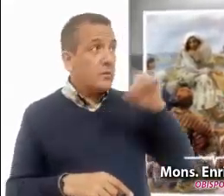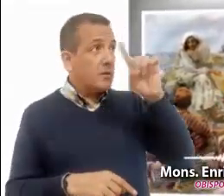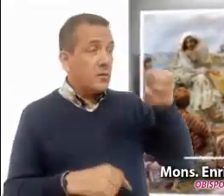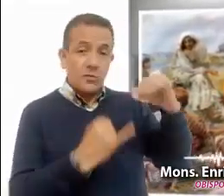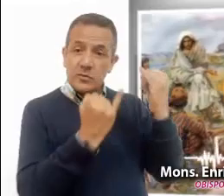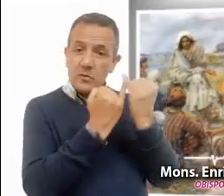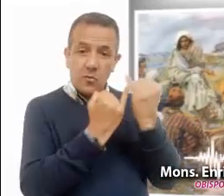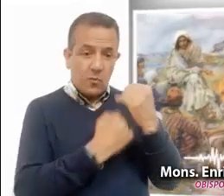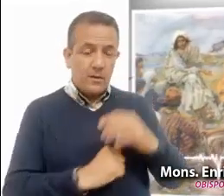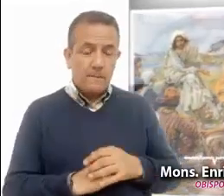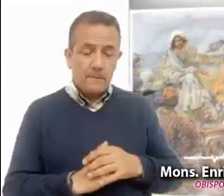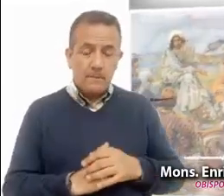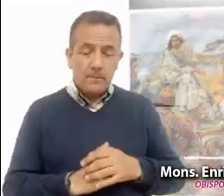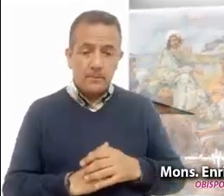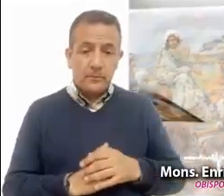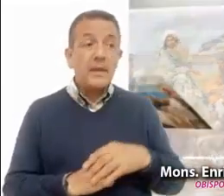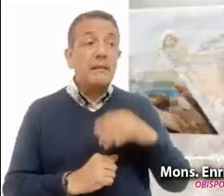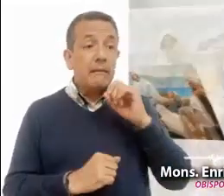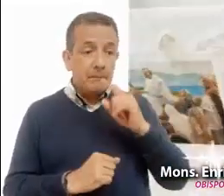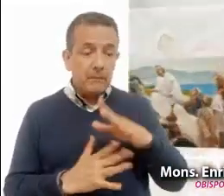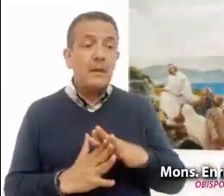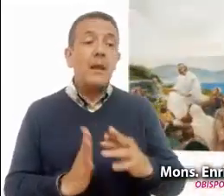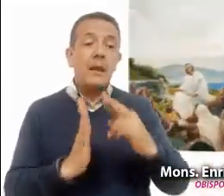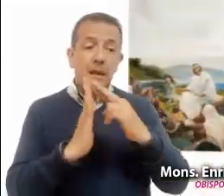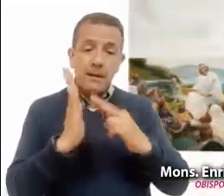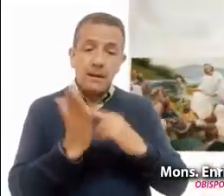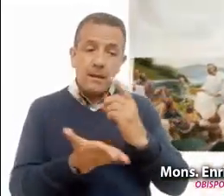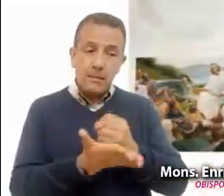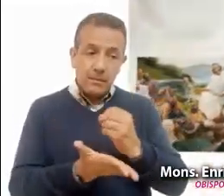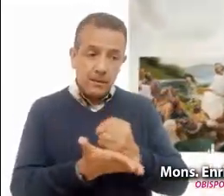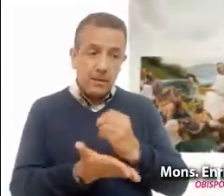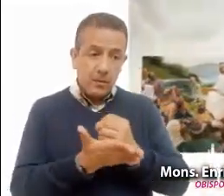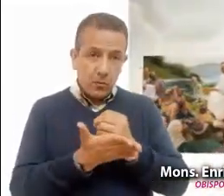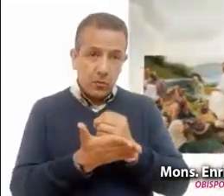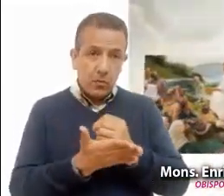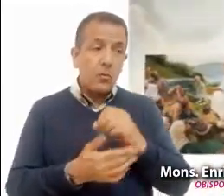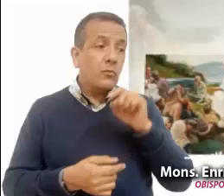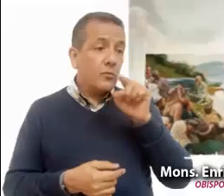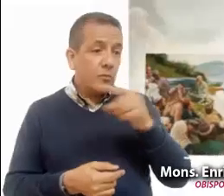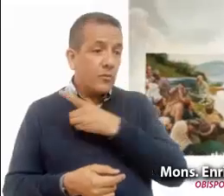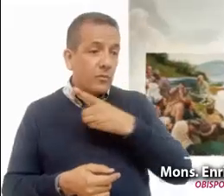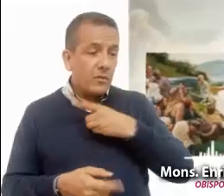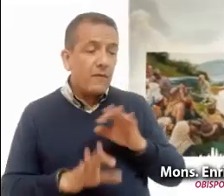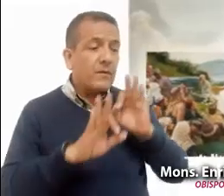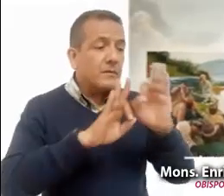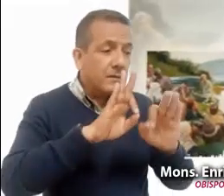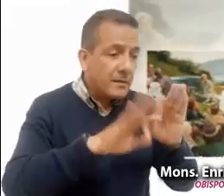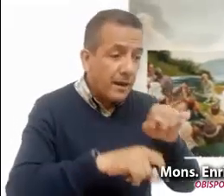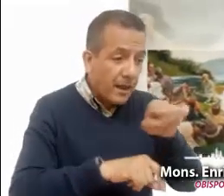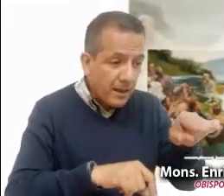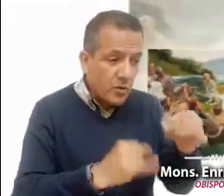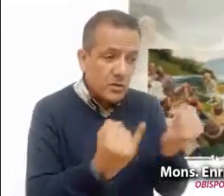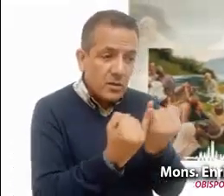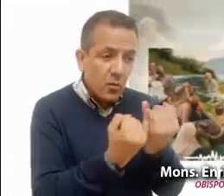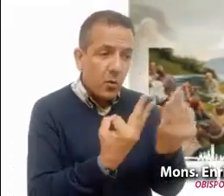Y nos ofrece la llamada regla de oro. Trata a los demás como quieres que ellos te